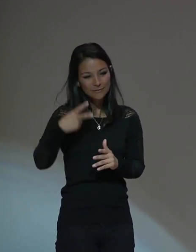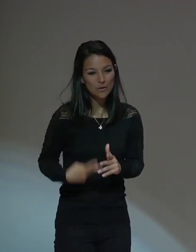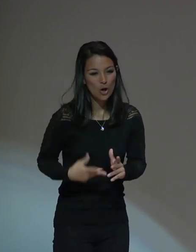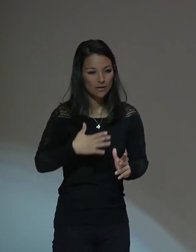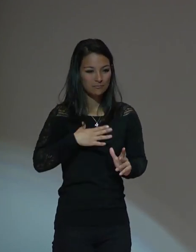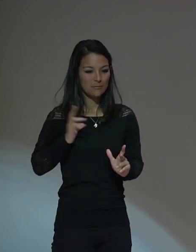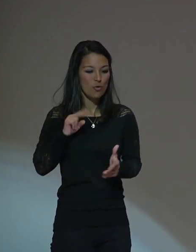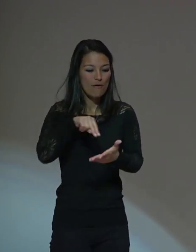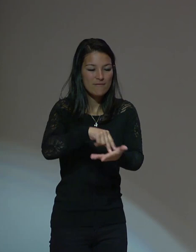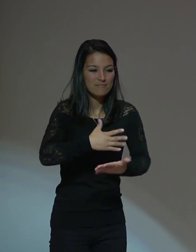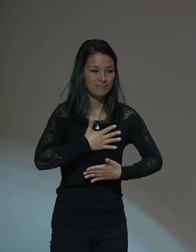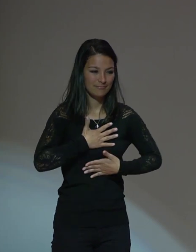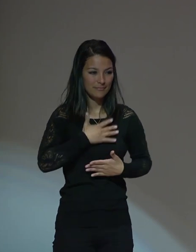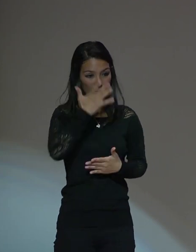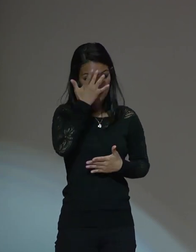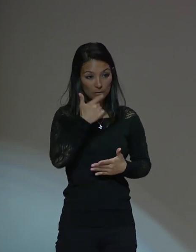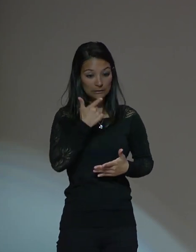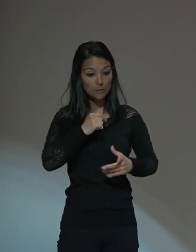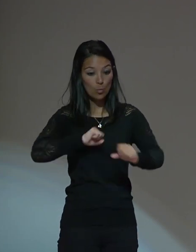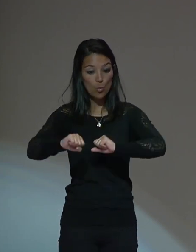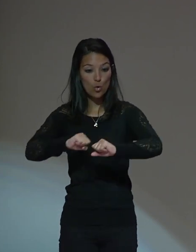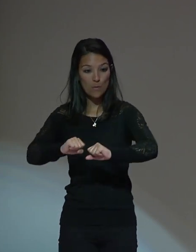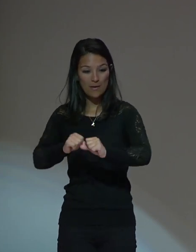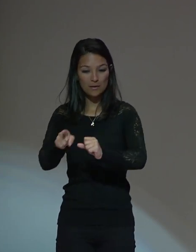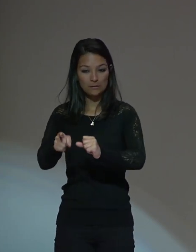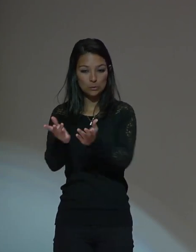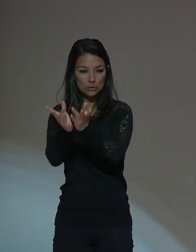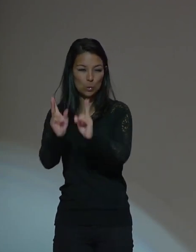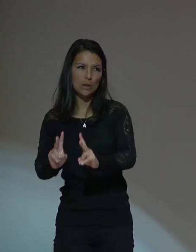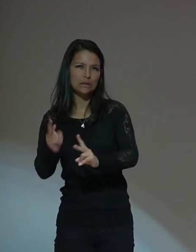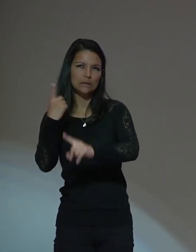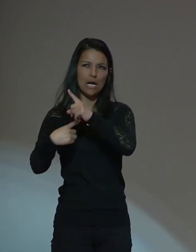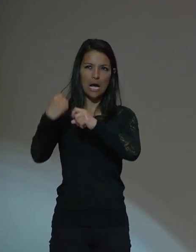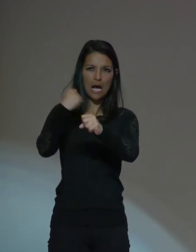porque en el movimiento estudiantil de los 68